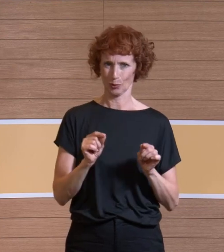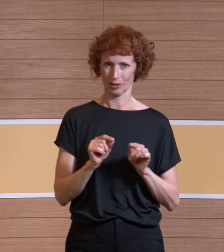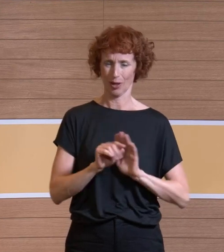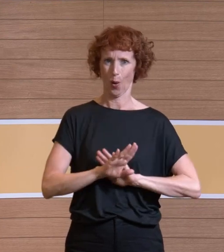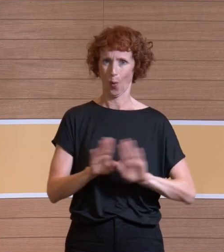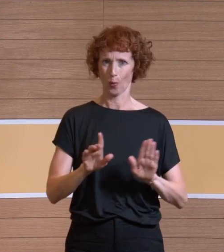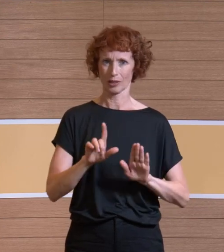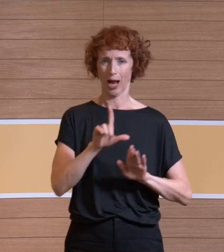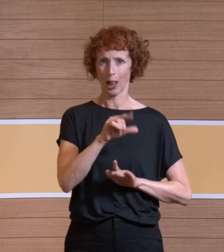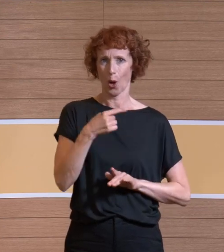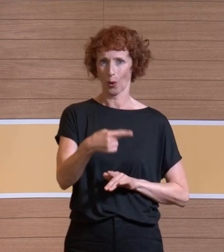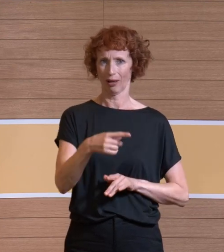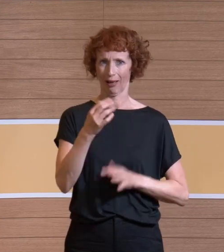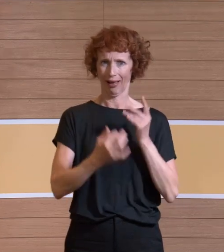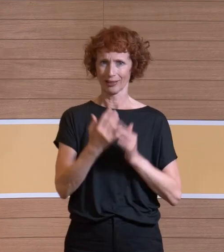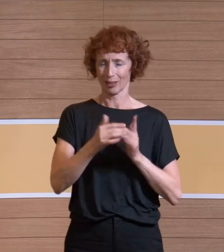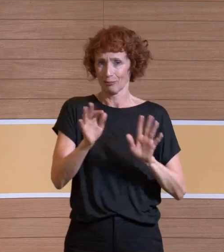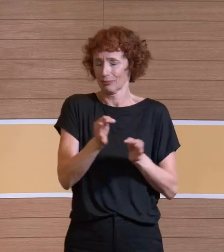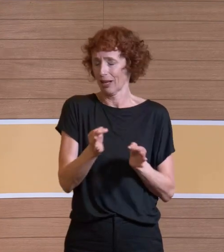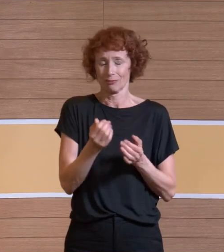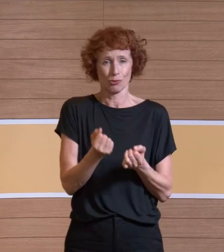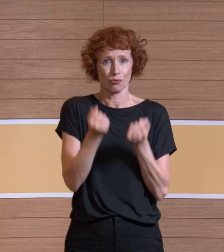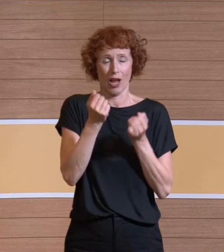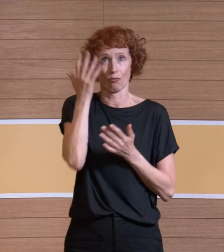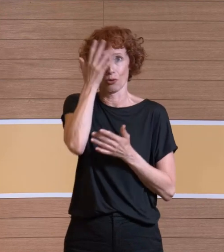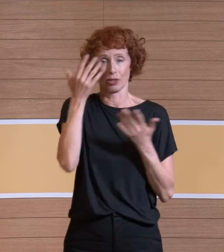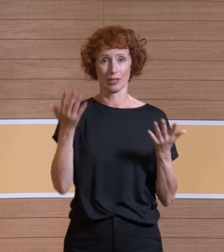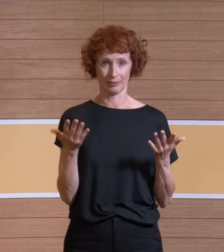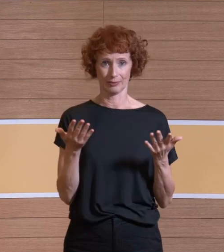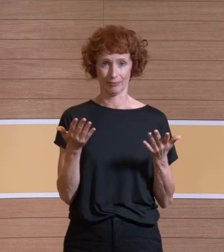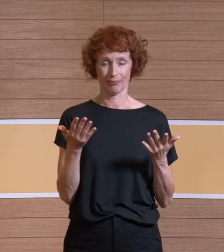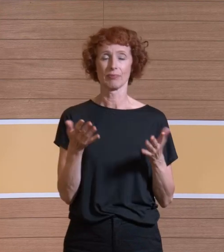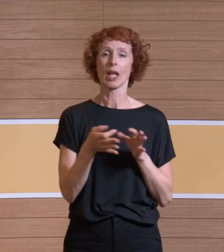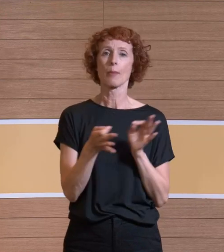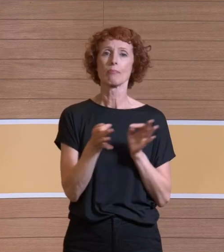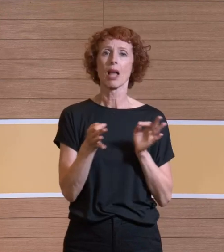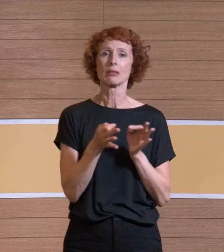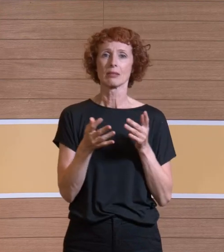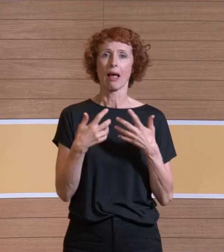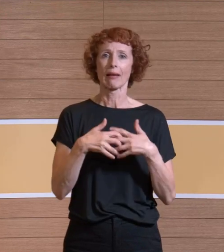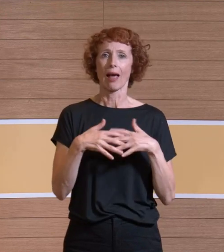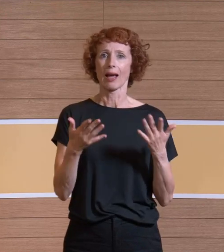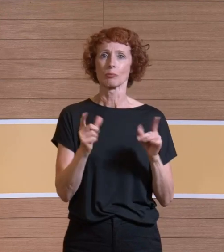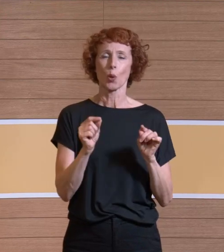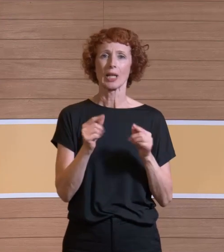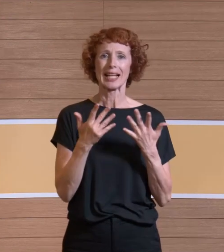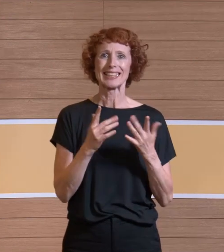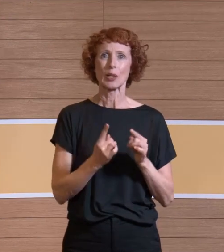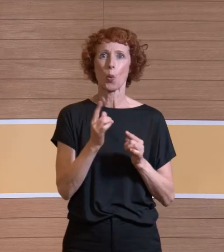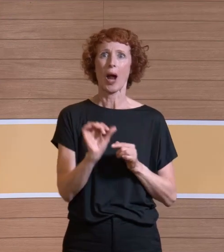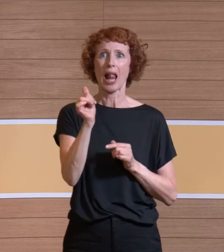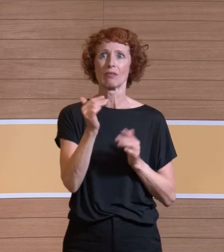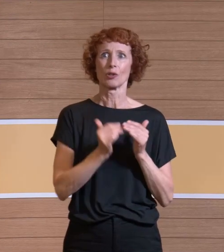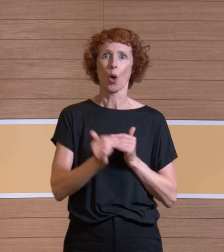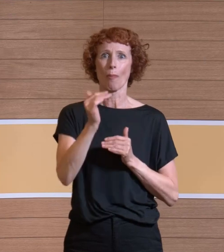kaum nachvollziehbar. Man muss dazu sagen, dass dieses Messgerät, was er verwendet hat, auch gar nicht mehr wie 10 hoch 11 messen konnte.